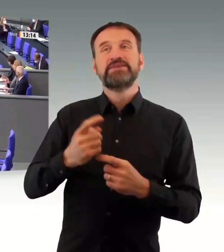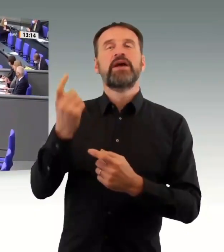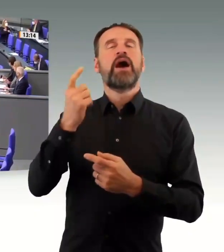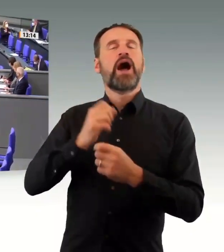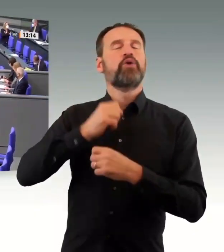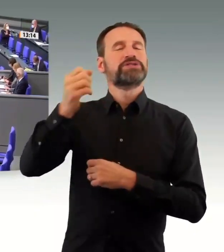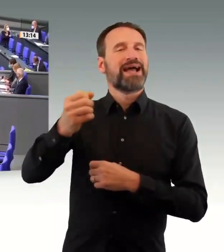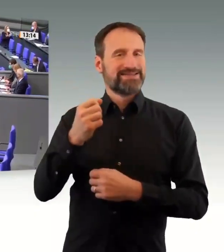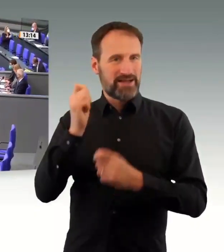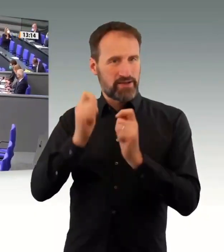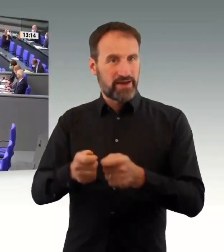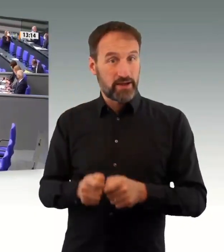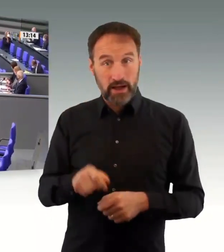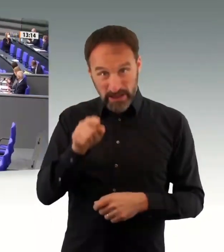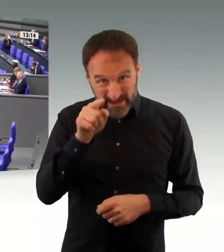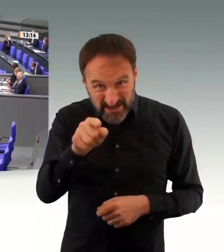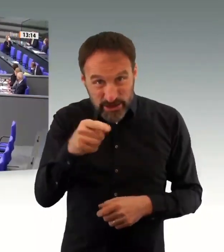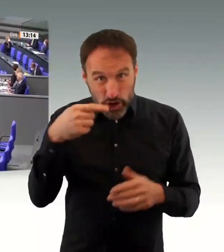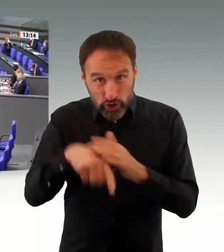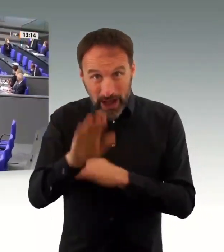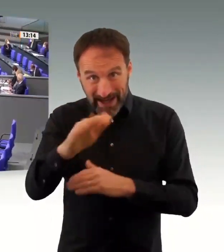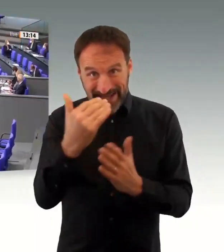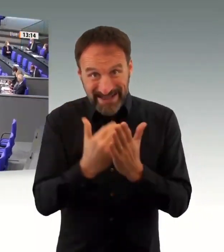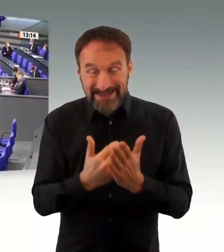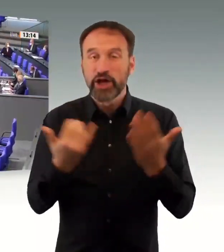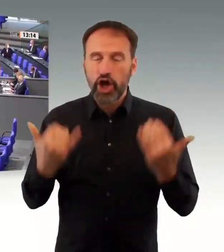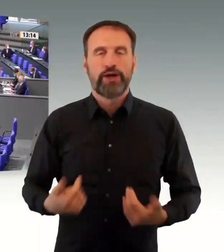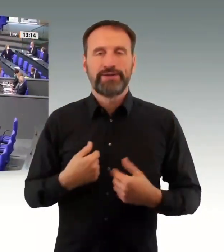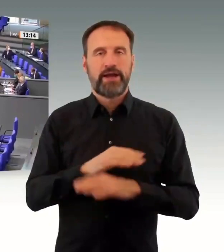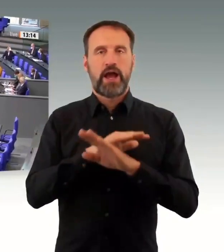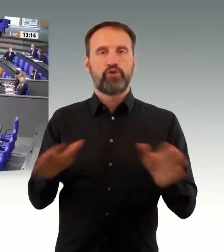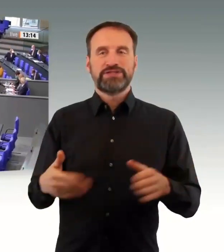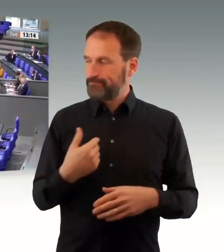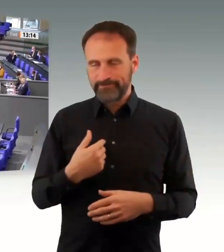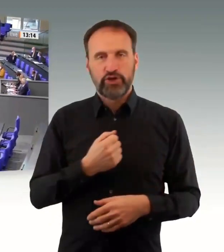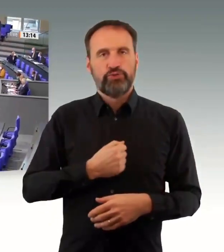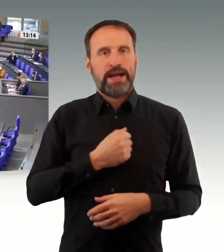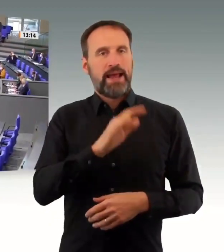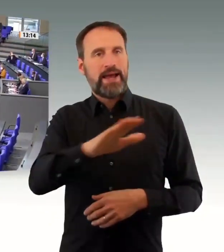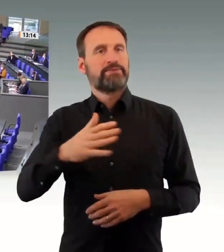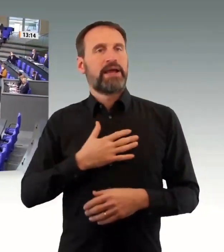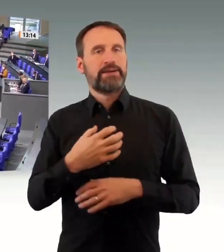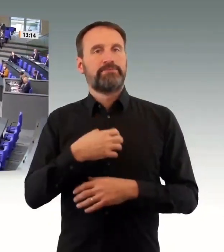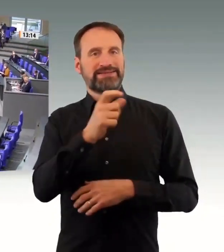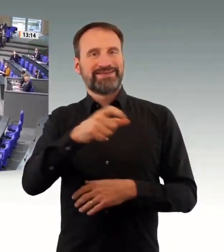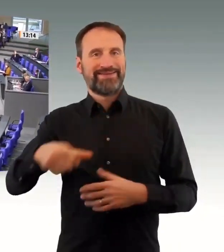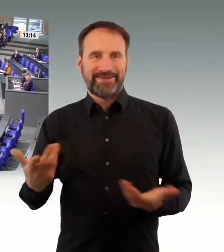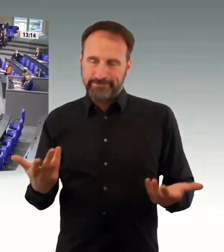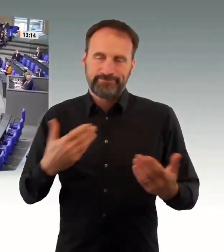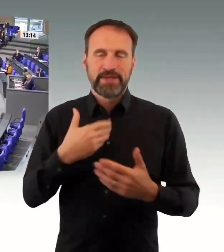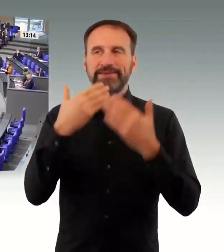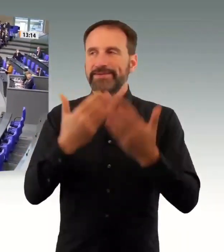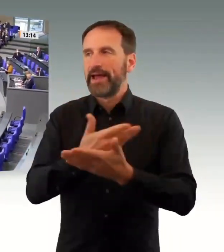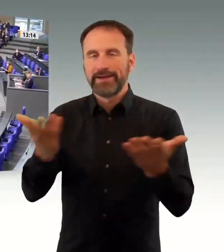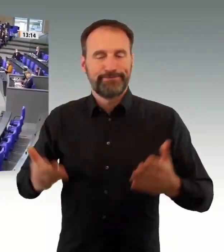Sehr geehrte Frau Präsidentin! Sehr geehrte Damen und Herren Abgeordnete! Mit der Erlaubnis des von mir hochgeschätzten